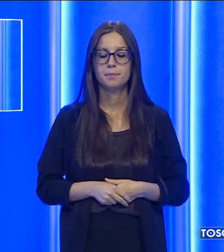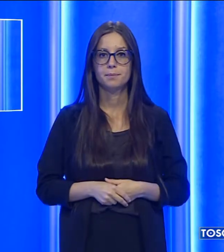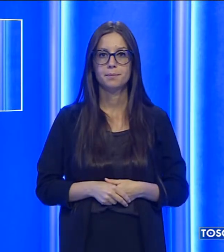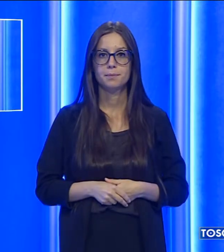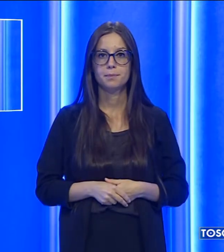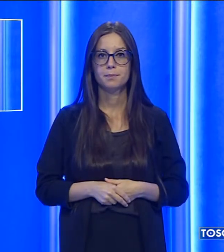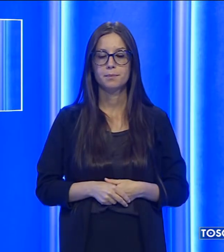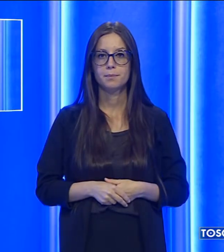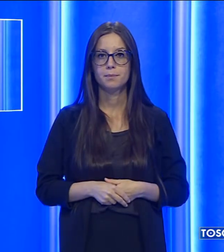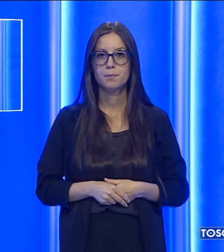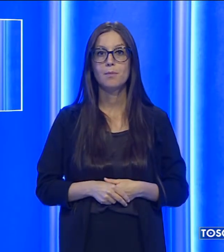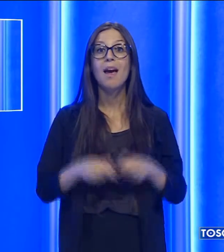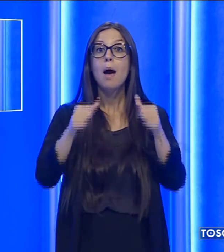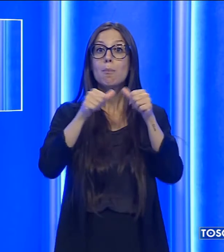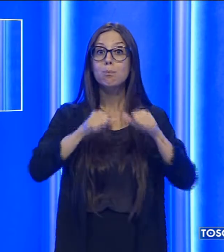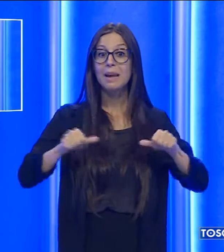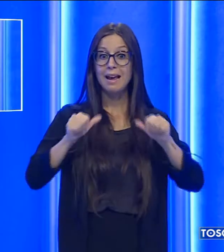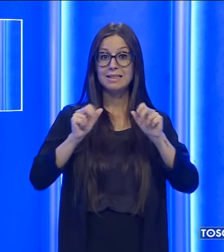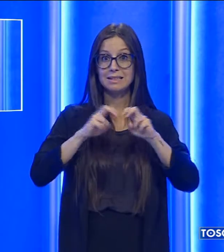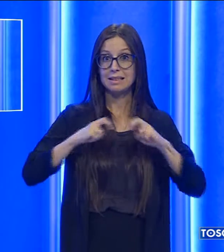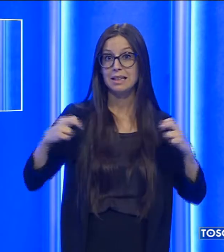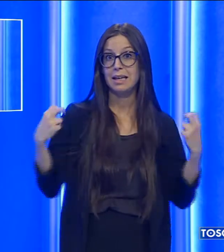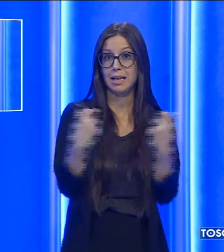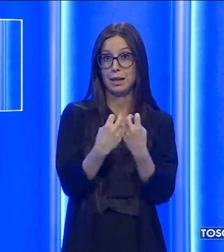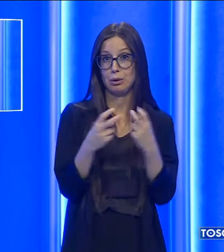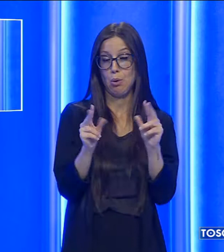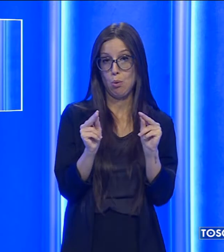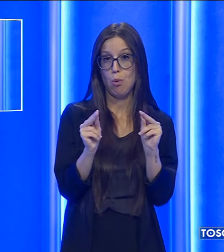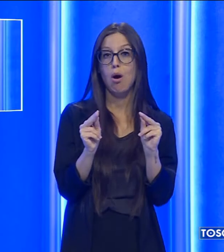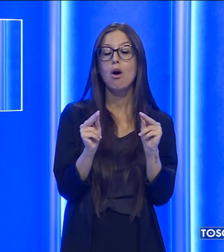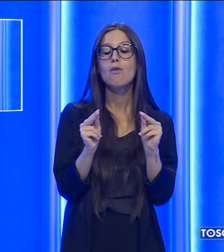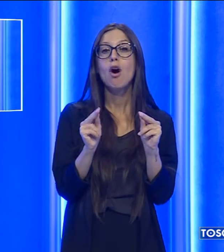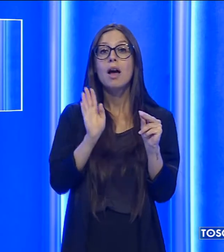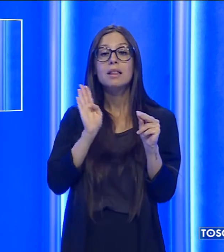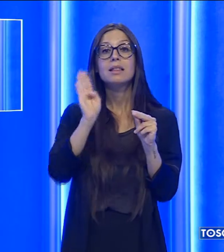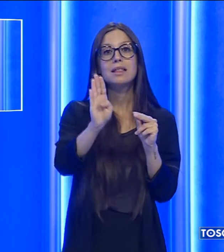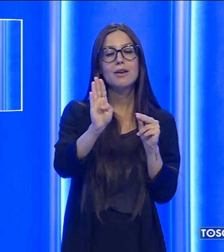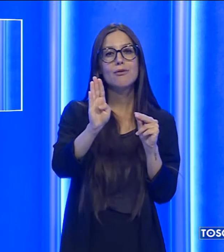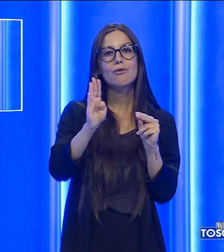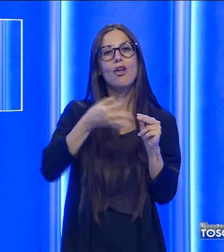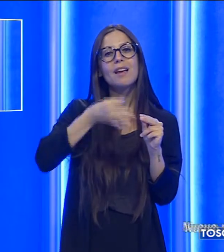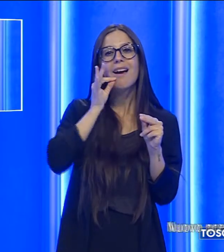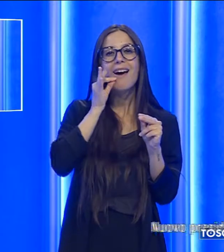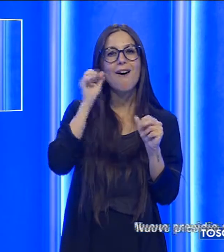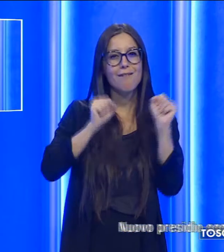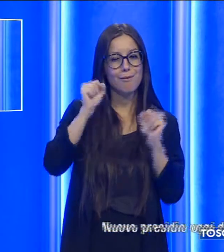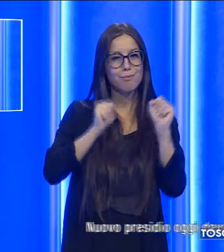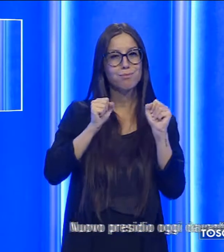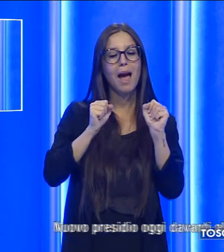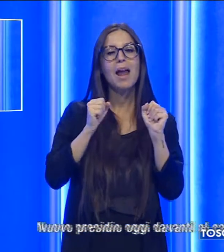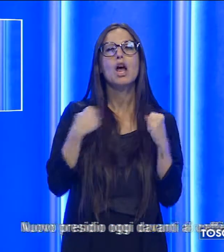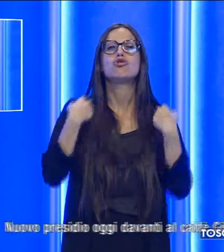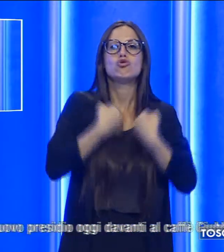Nuovo presidio oggi davanti al caffè storico delle giubbe rosse di Piazza della Repubblica